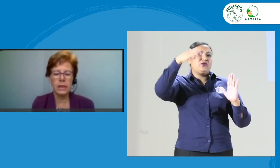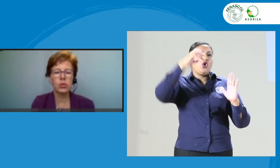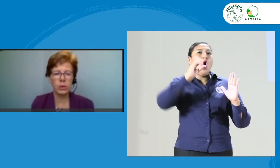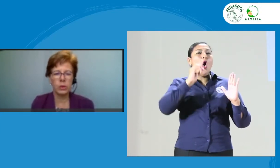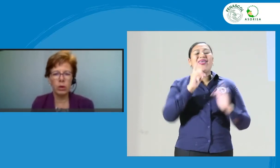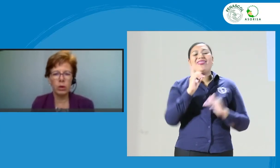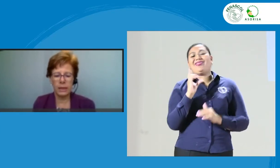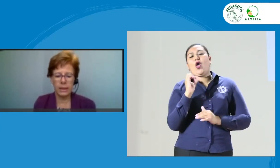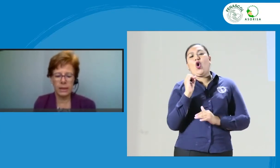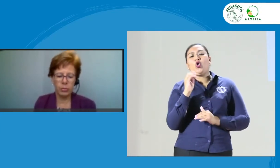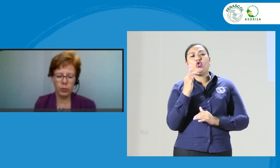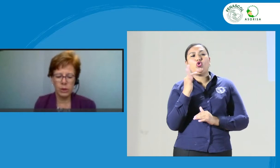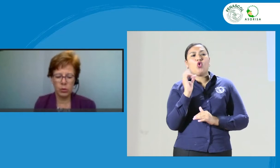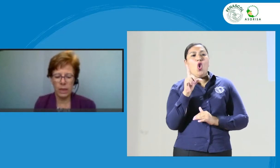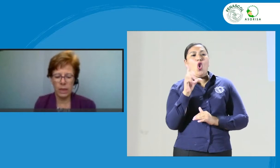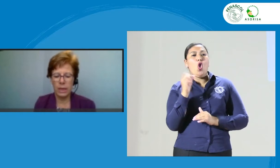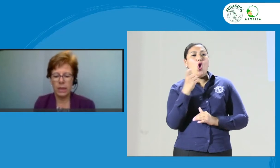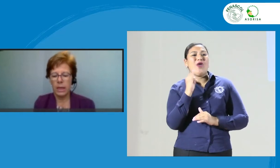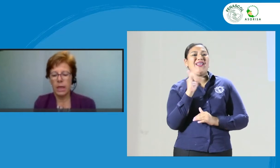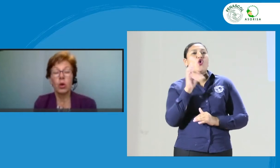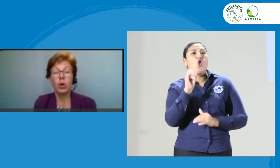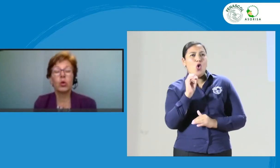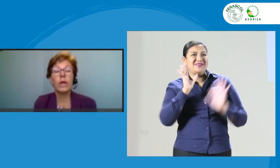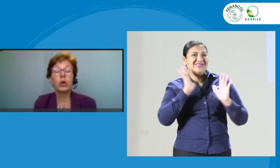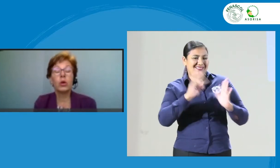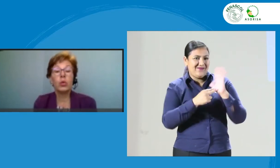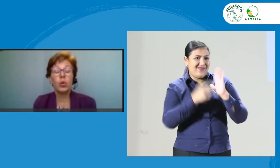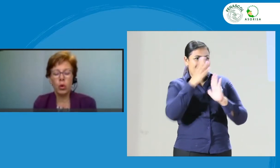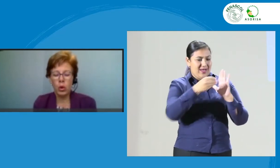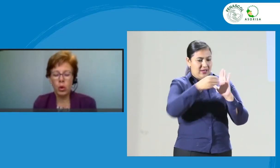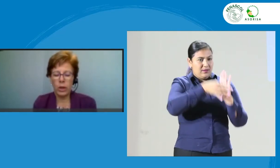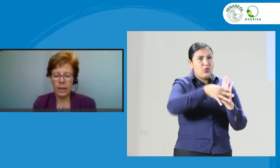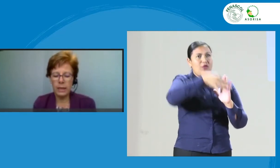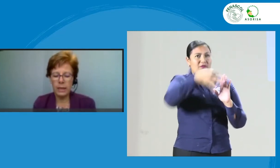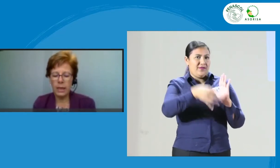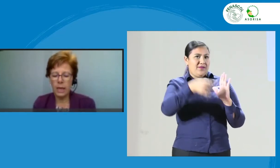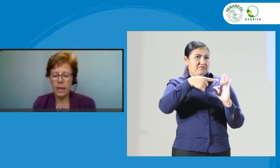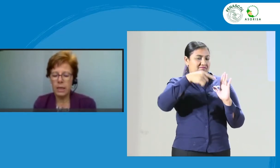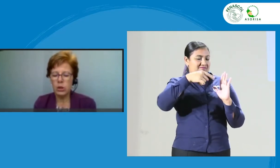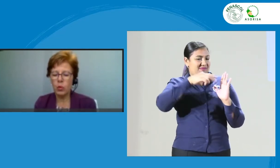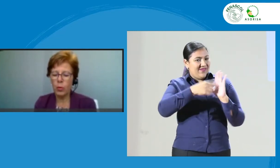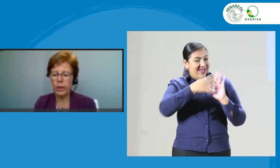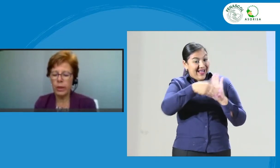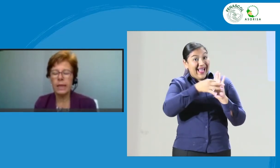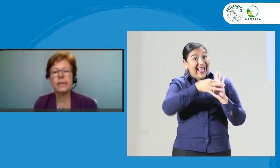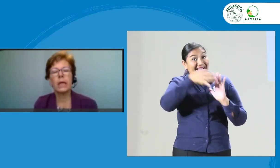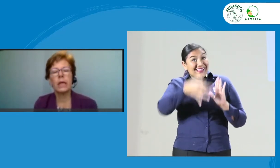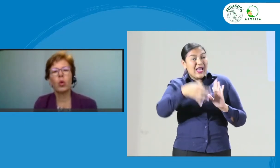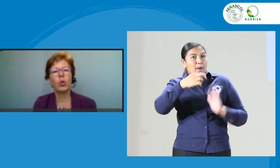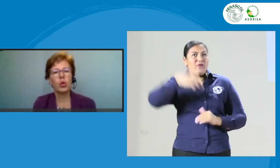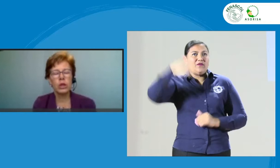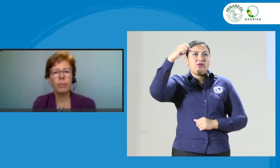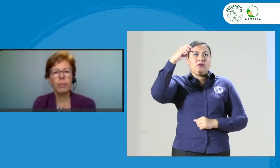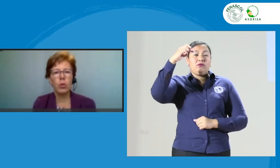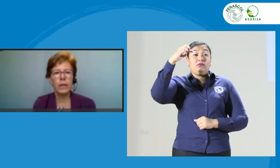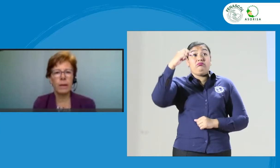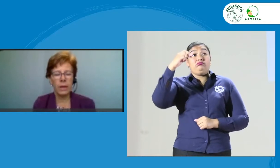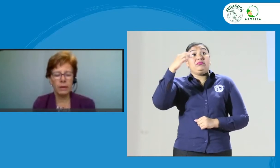resultado de la ética profesional. Contar con un código de ética supone que se reconozca públicamente